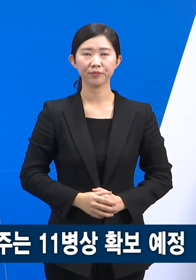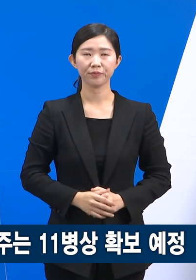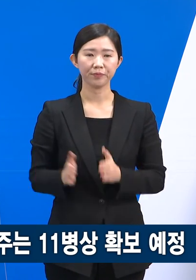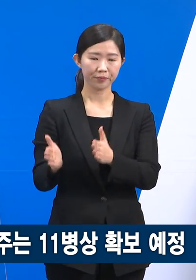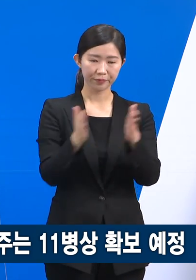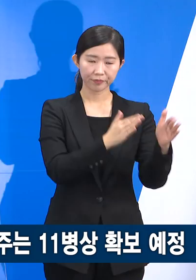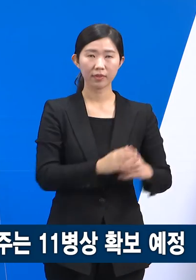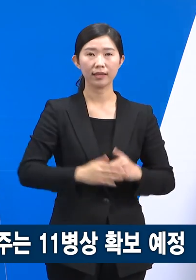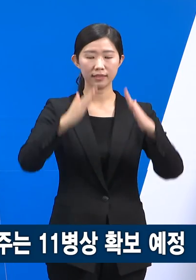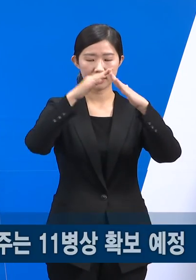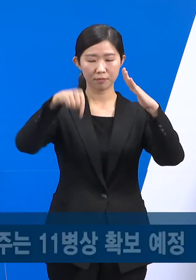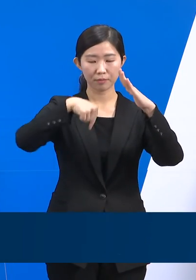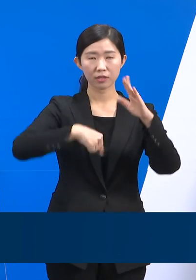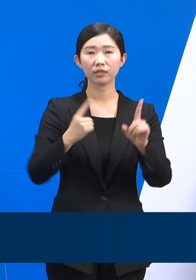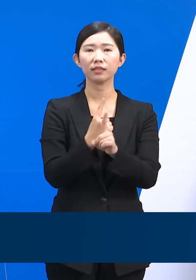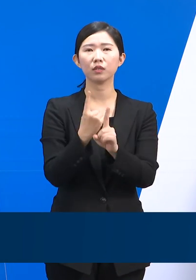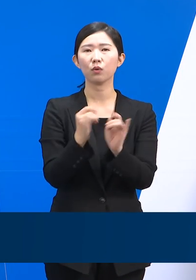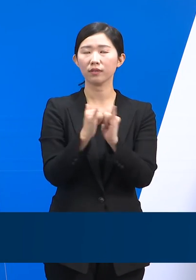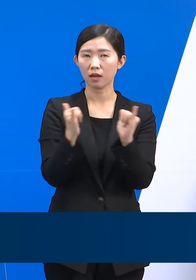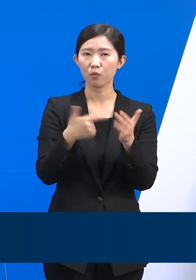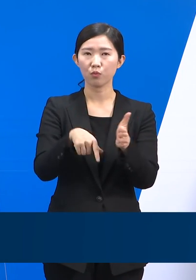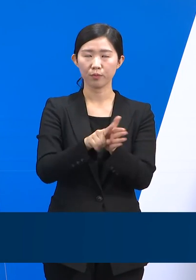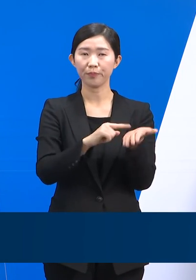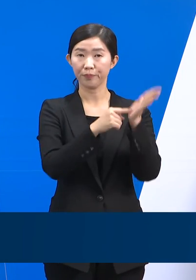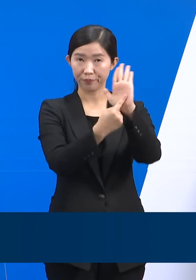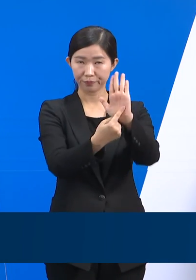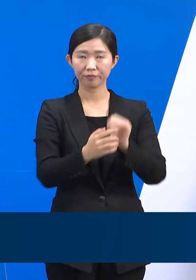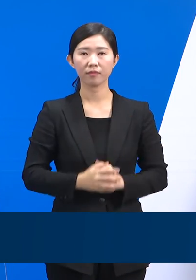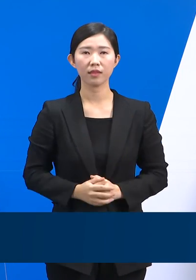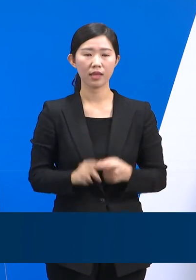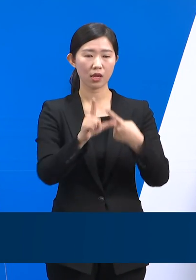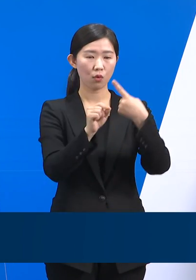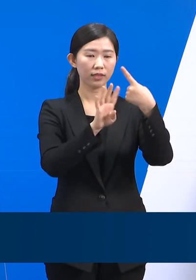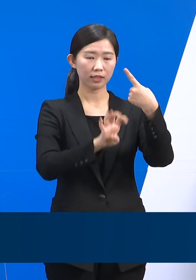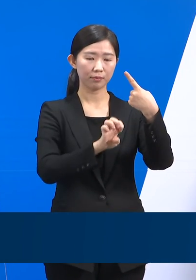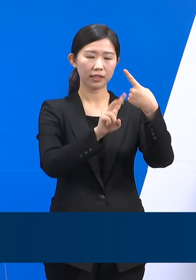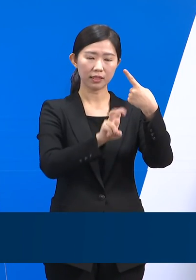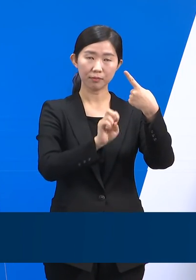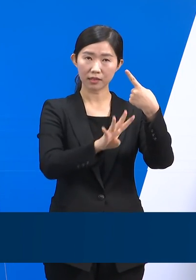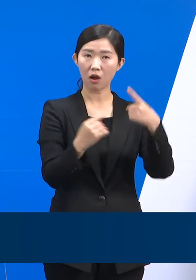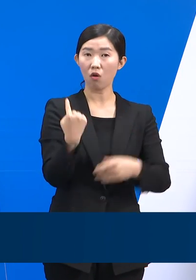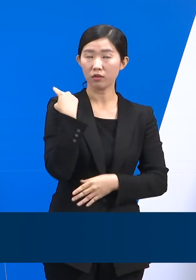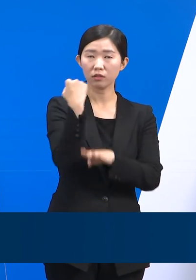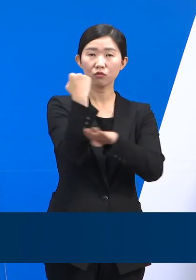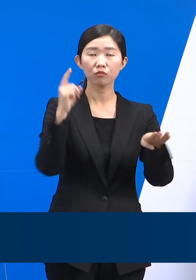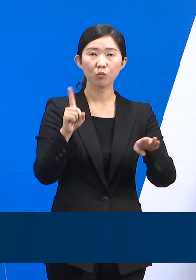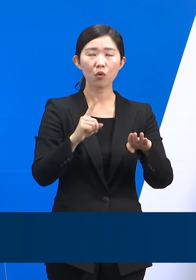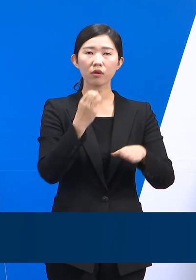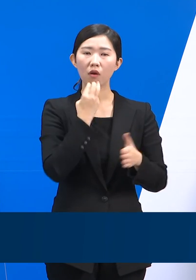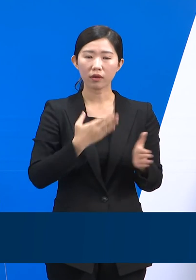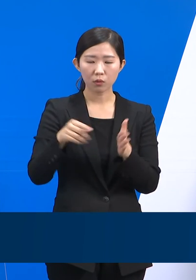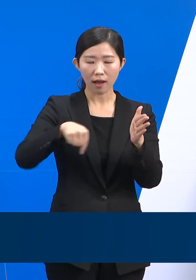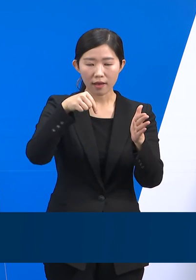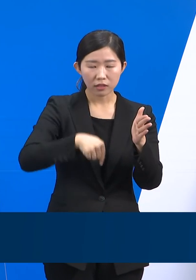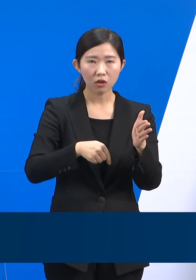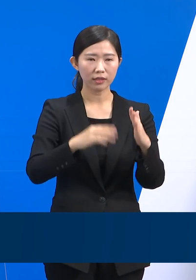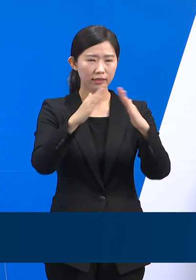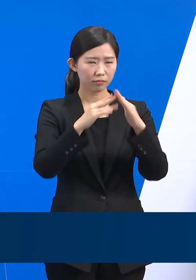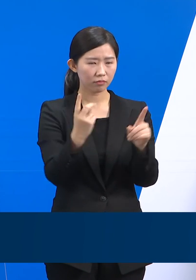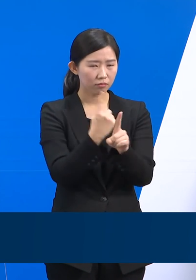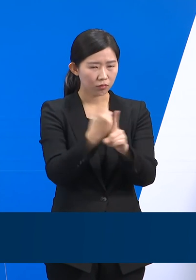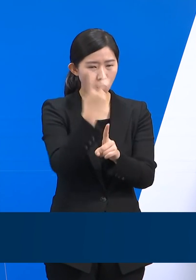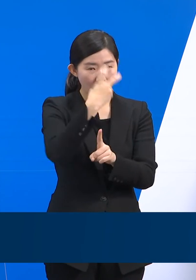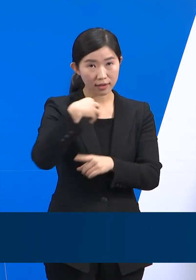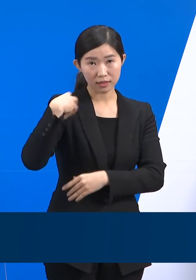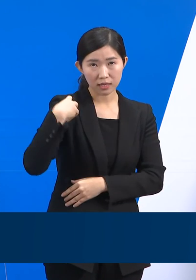다음은 재택치료 프로그램 운영 현황입니다. 1월 24일 18시 기준 도내 재택치료관리의료기관은 77개이며